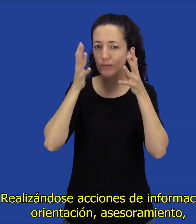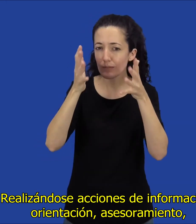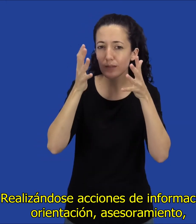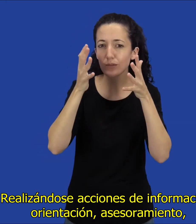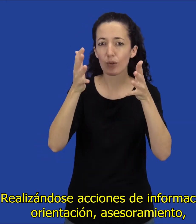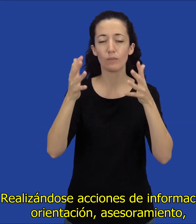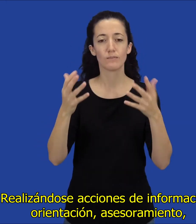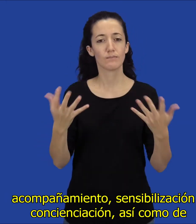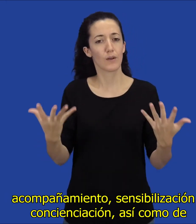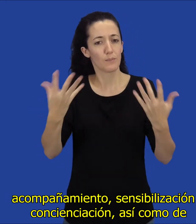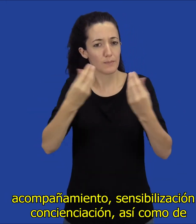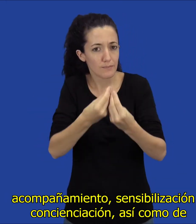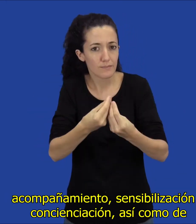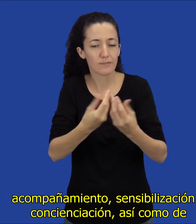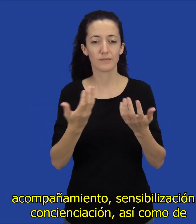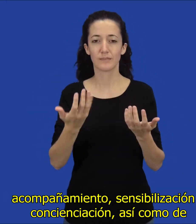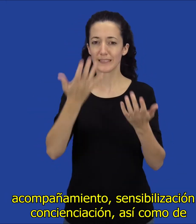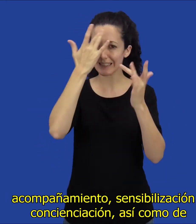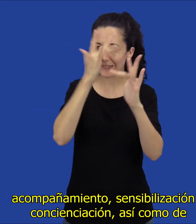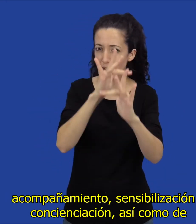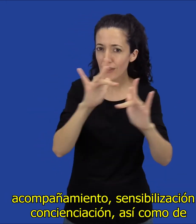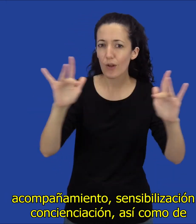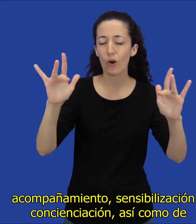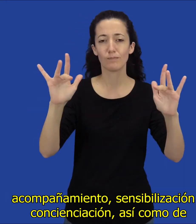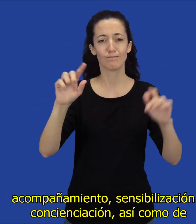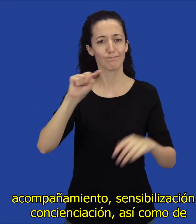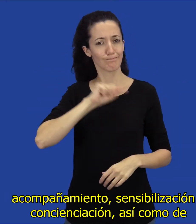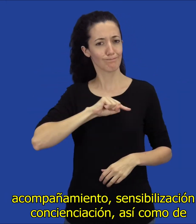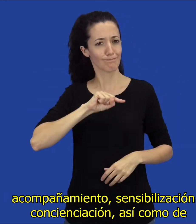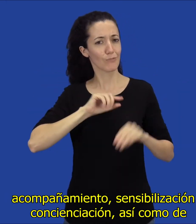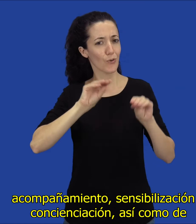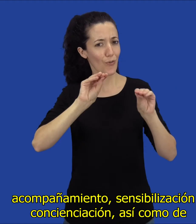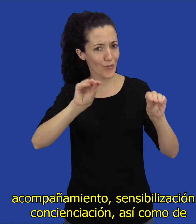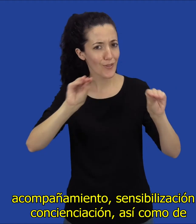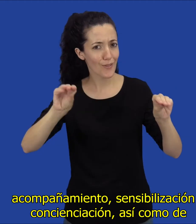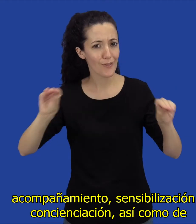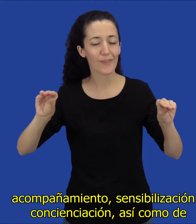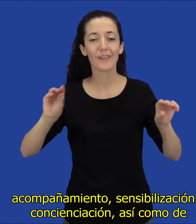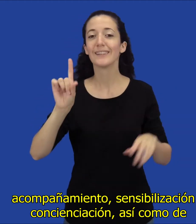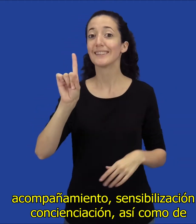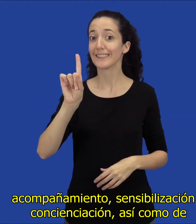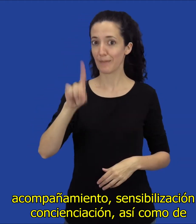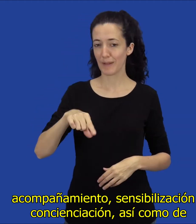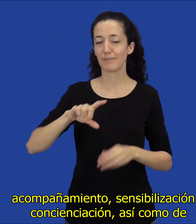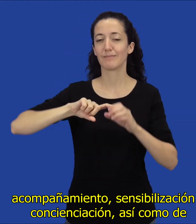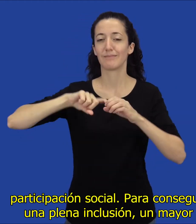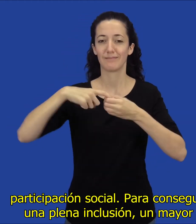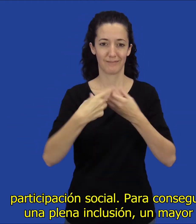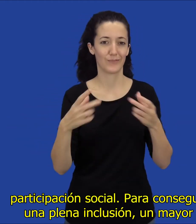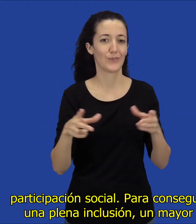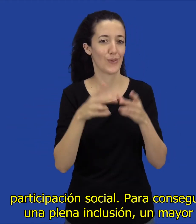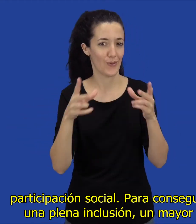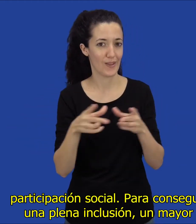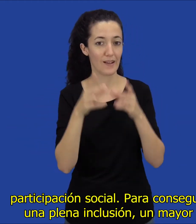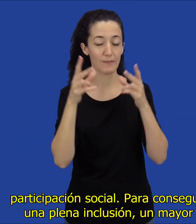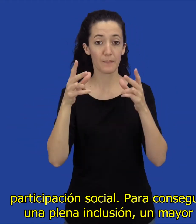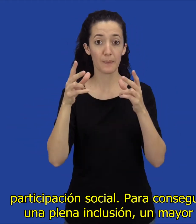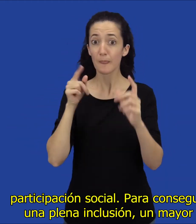asesoramiento, acompañamiento, sensibilización y concienciación, así como de